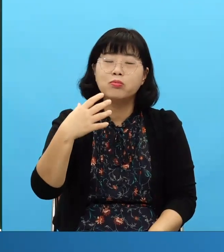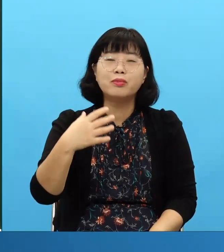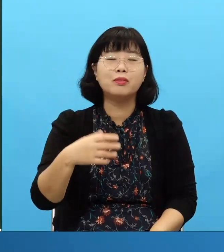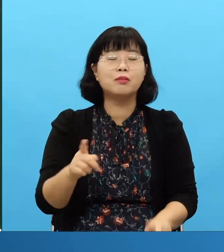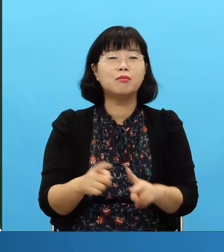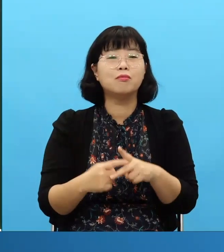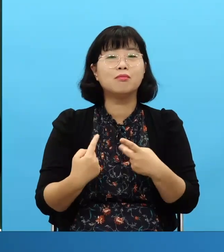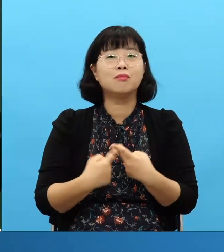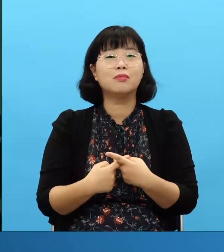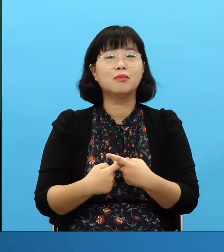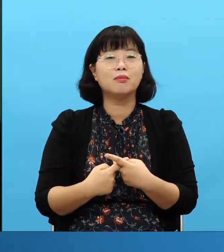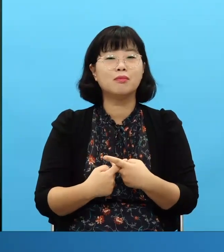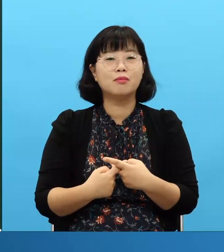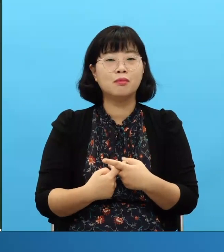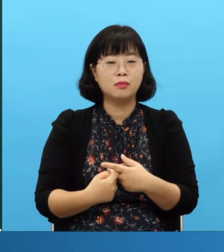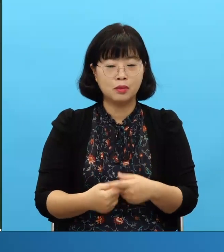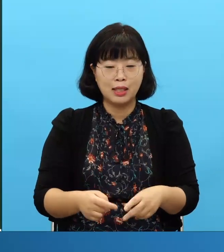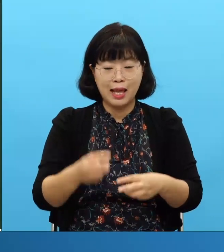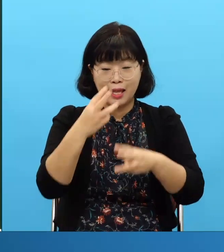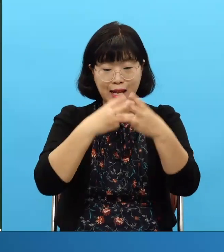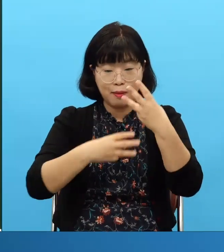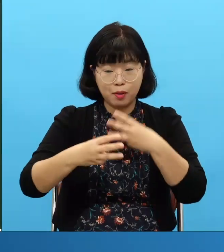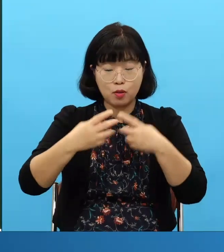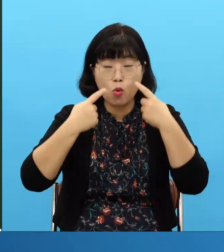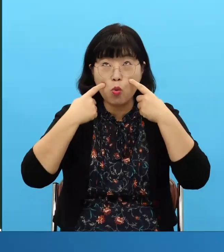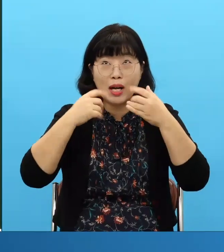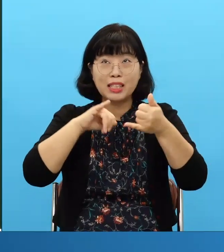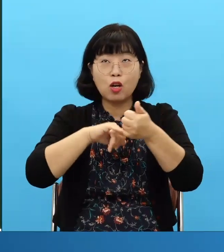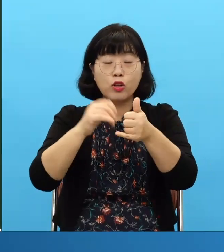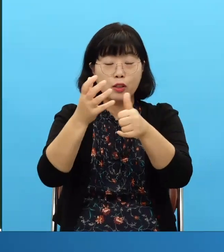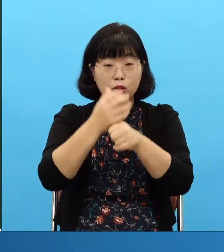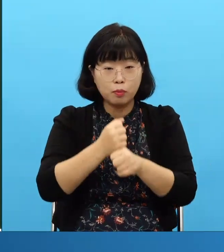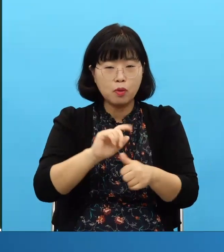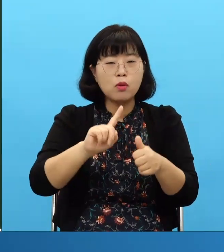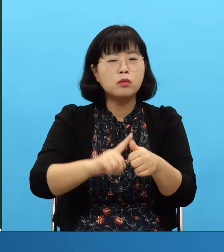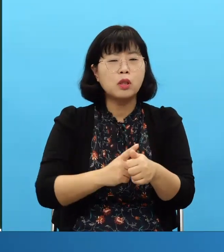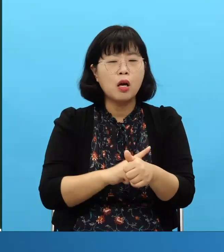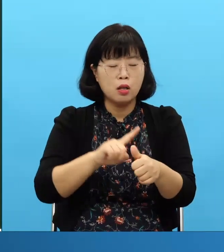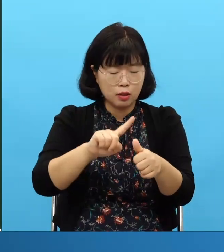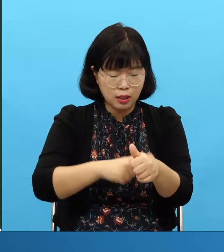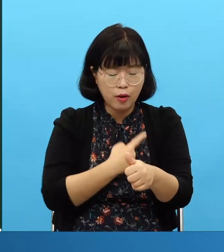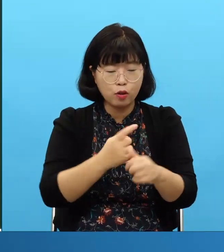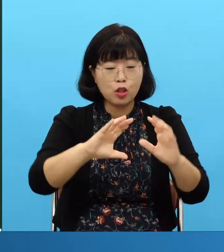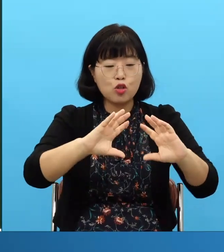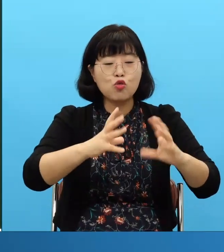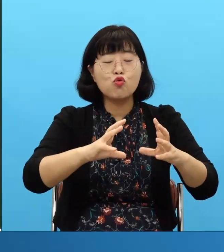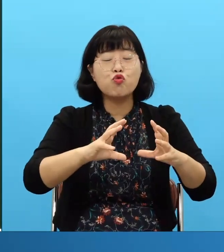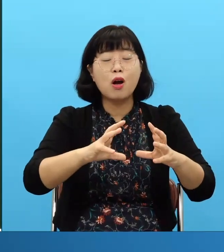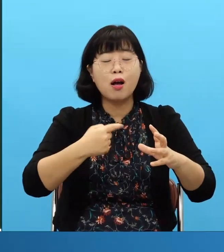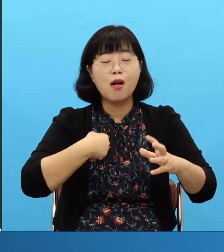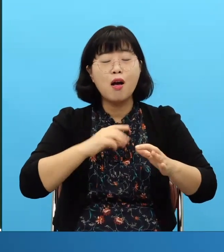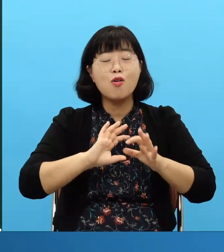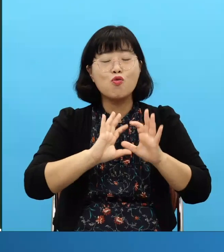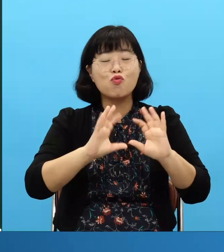si los remanentes únicamente toman el pacto correcto podrán salvar la por eso la palabra es importante el